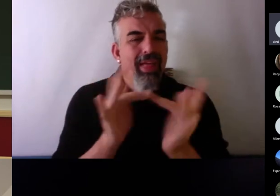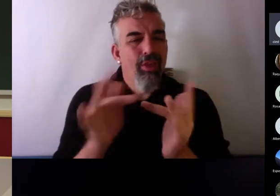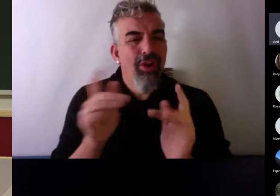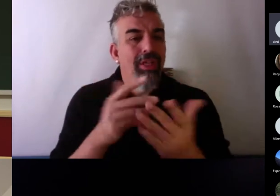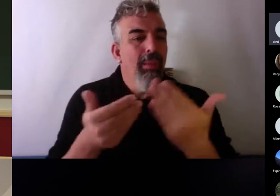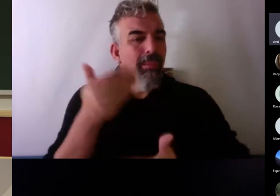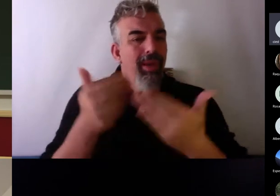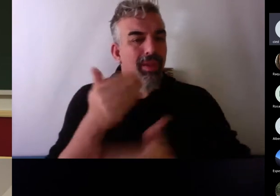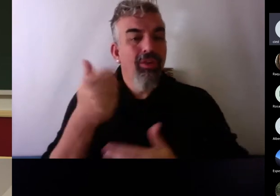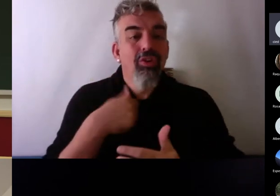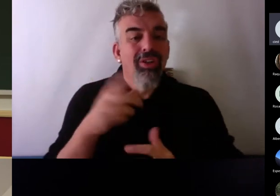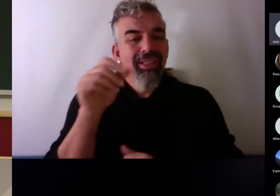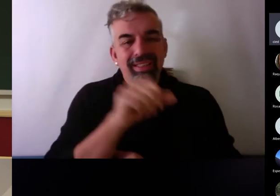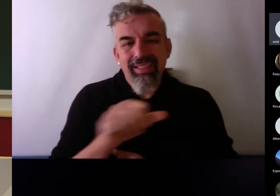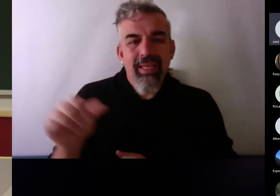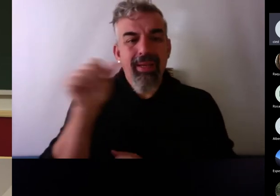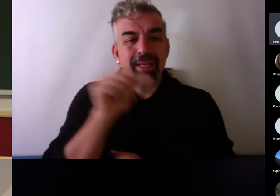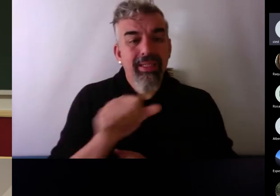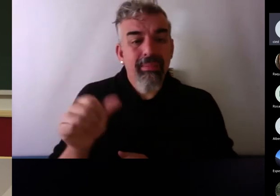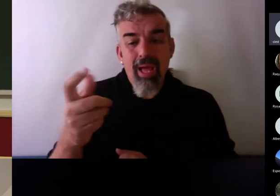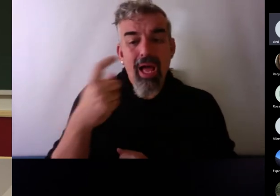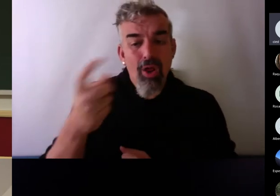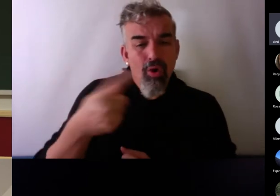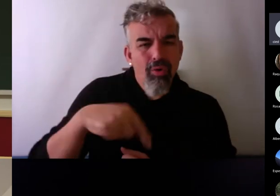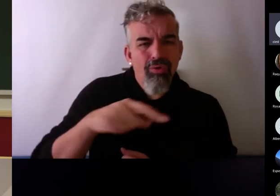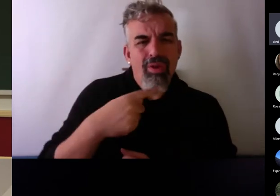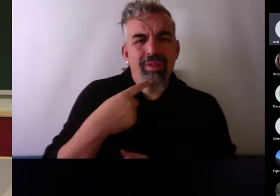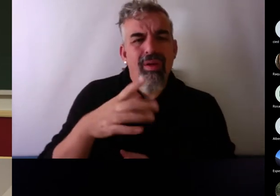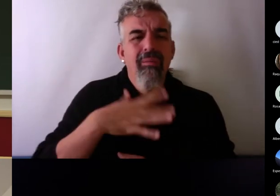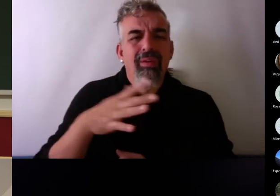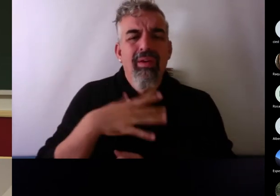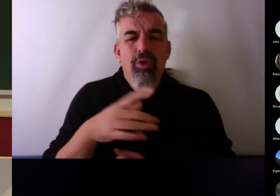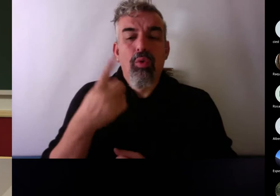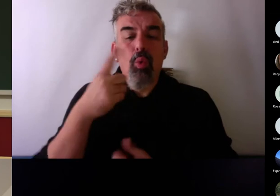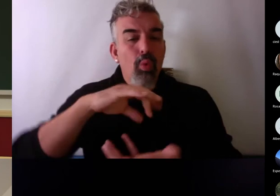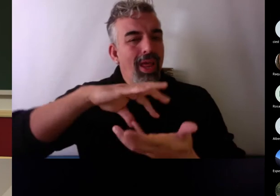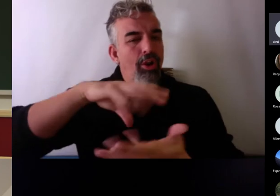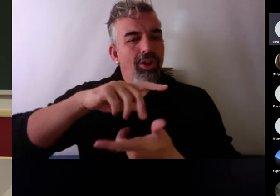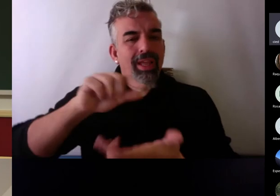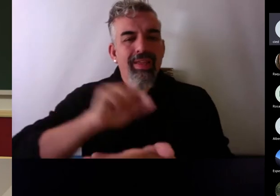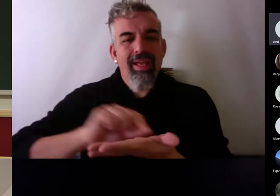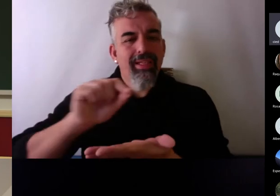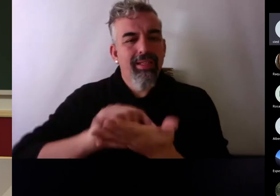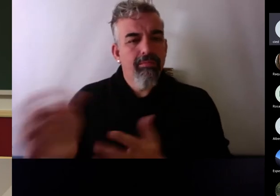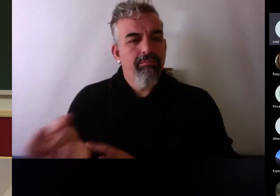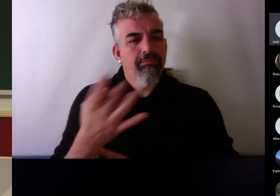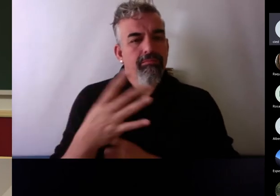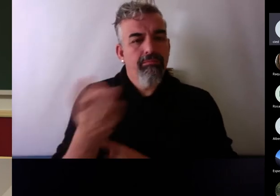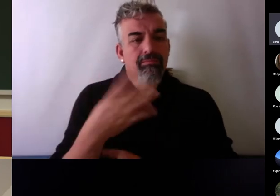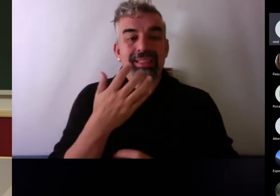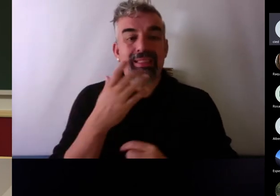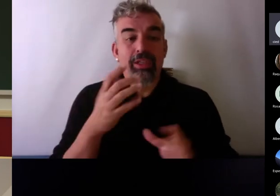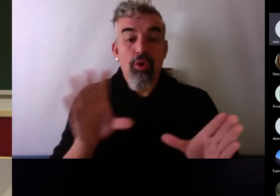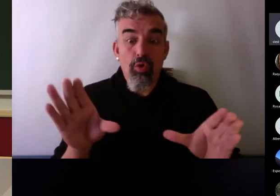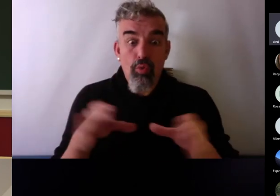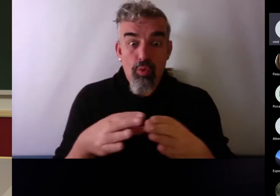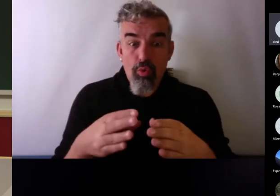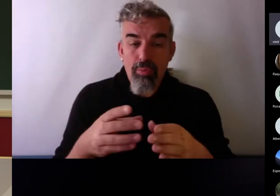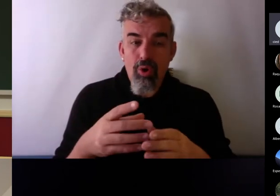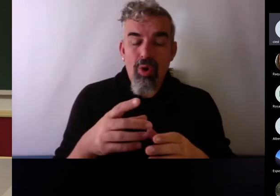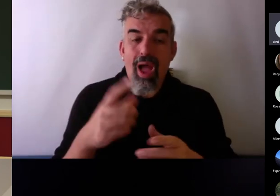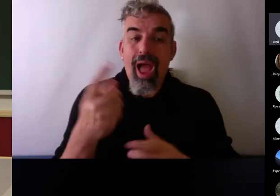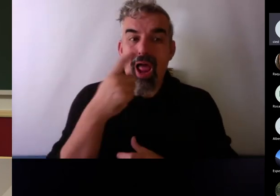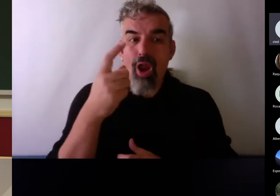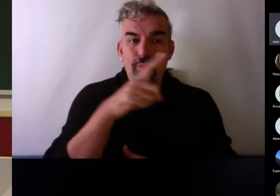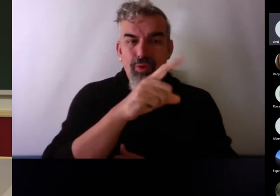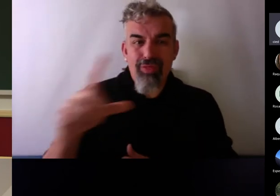doy, todas las semanas les pido a los alumnos que me escriban una noticia. Si tengo un grupo de 100 alumnos, todas